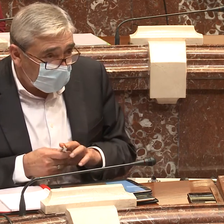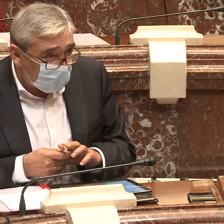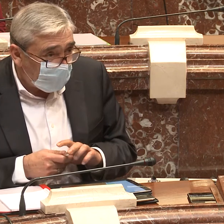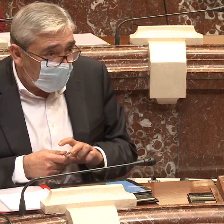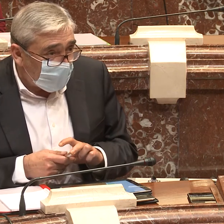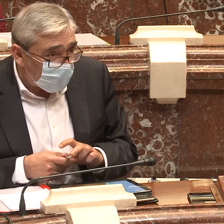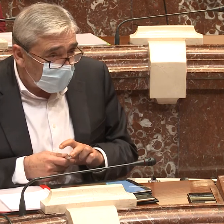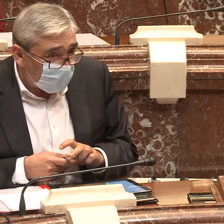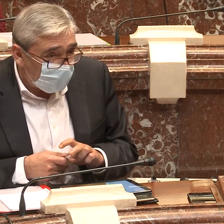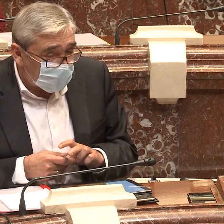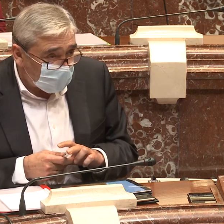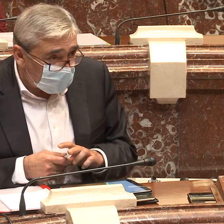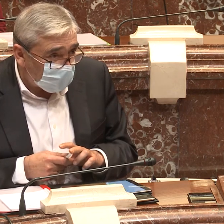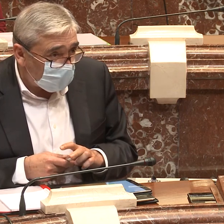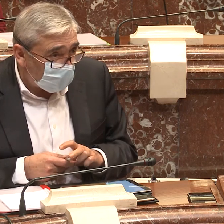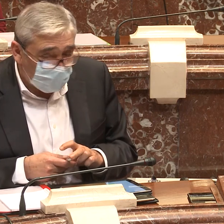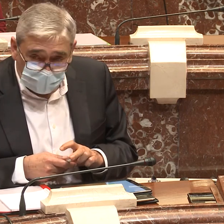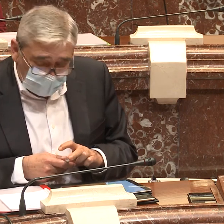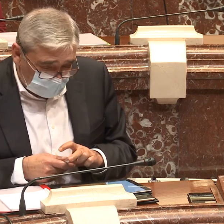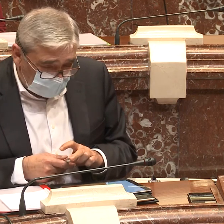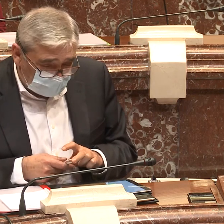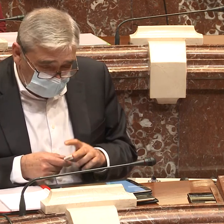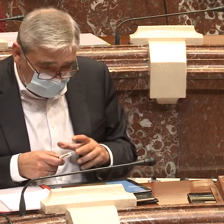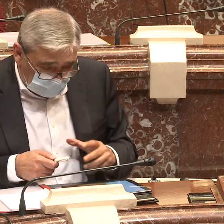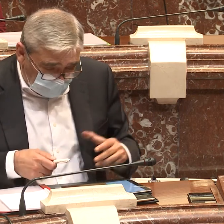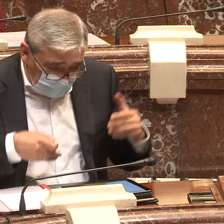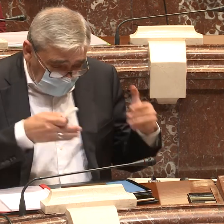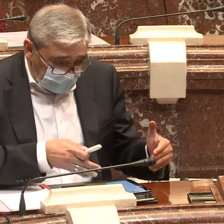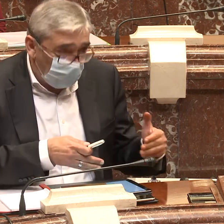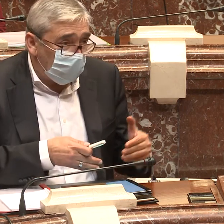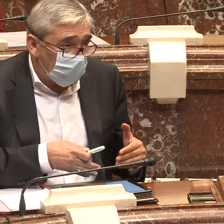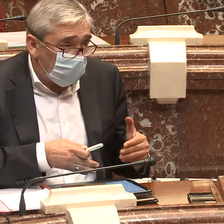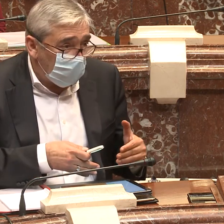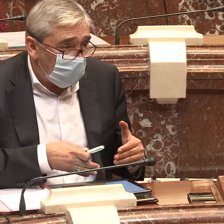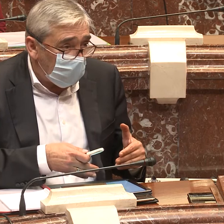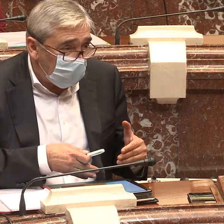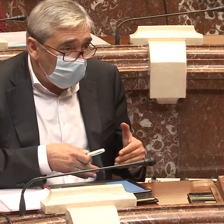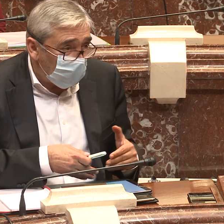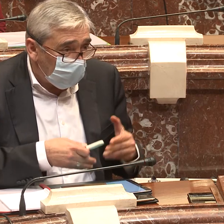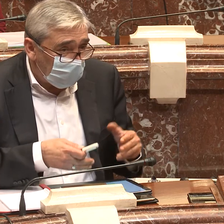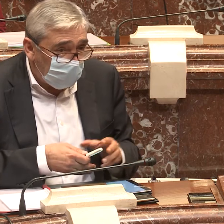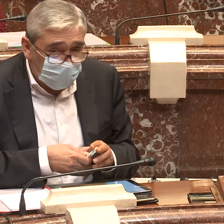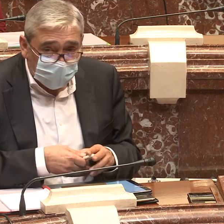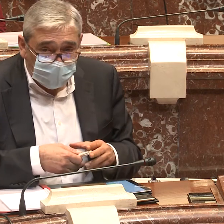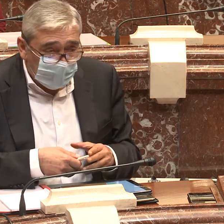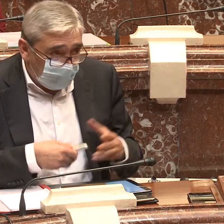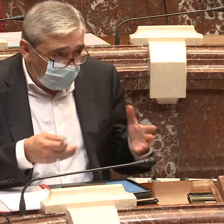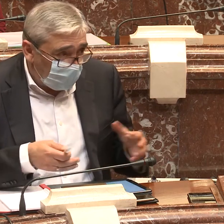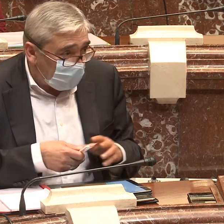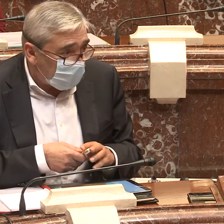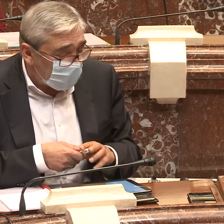discapacidad, en donde llegamos a muchísimos acuerdos, y creo que en esta volveremos a hacerlo muy especialmente,